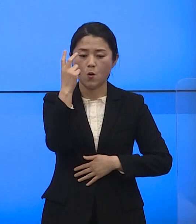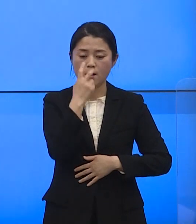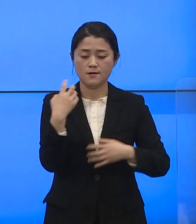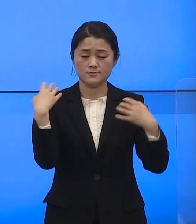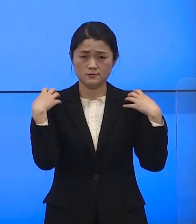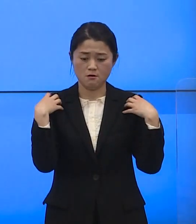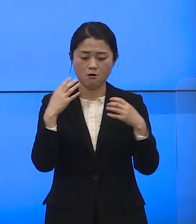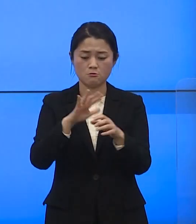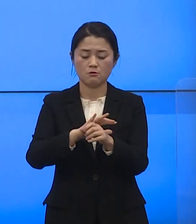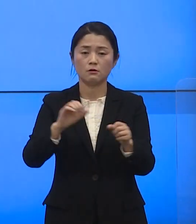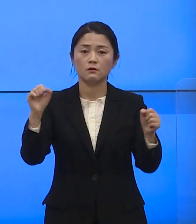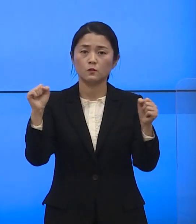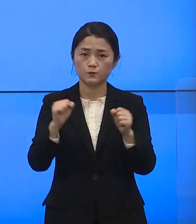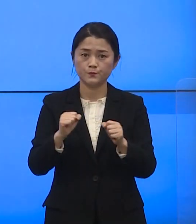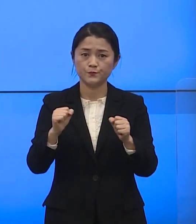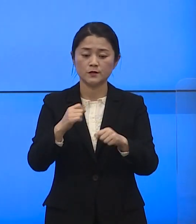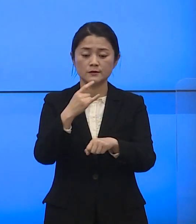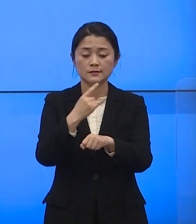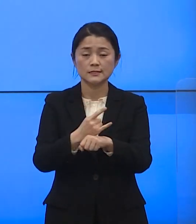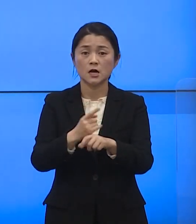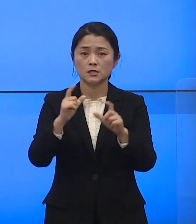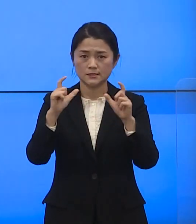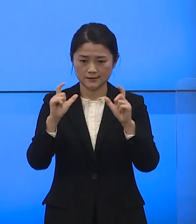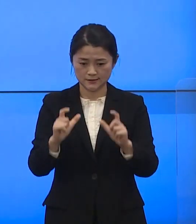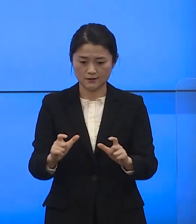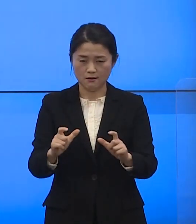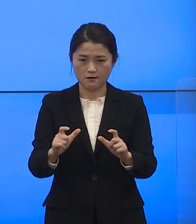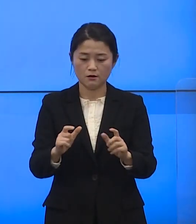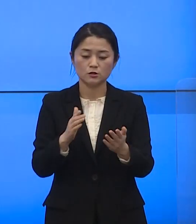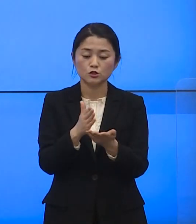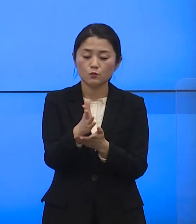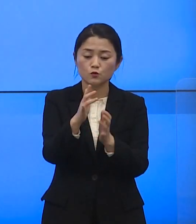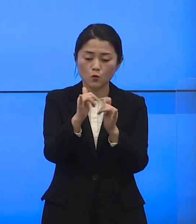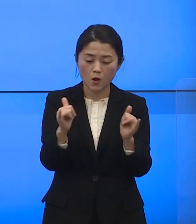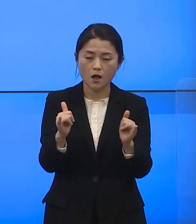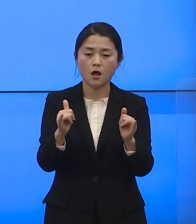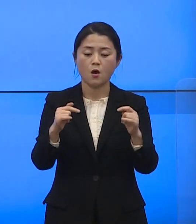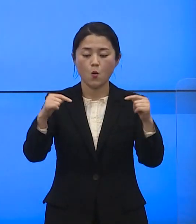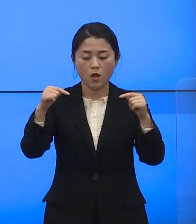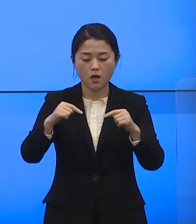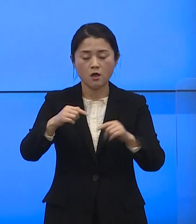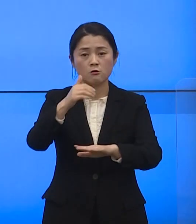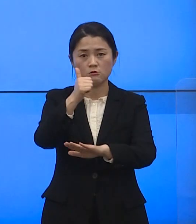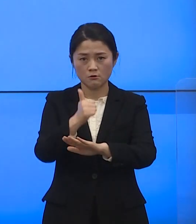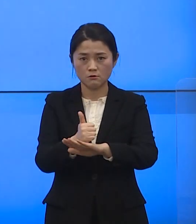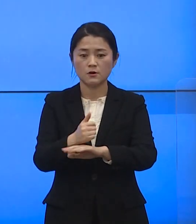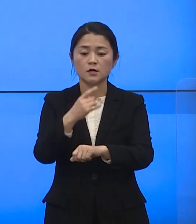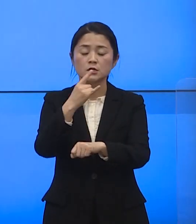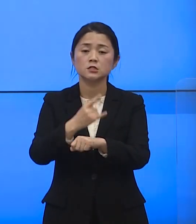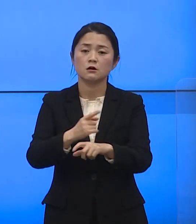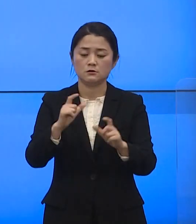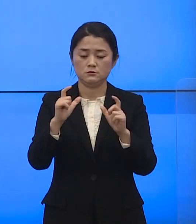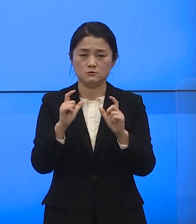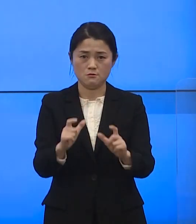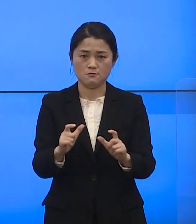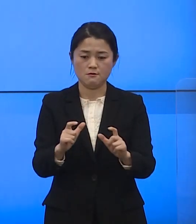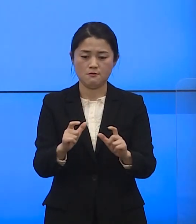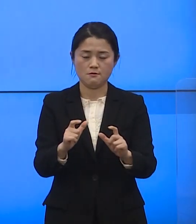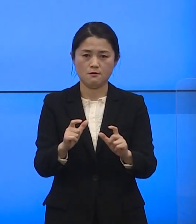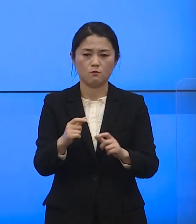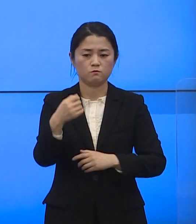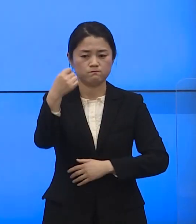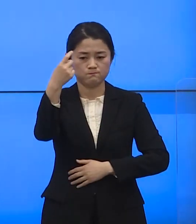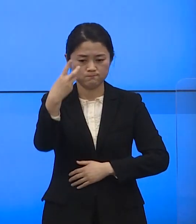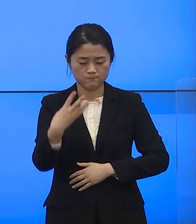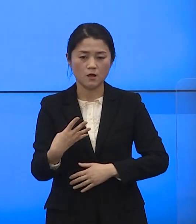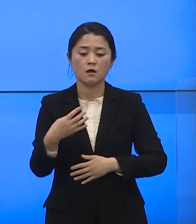경상북도 의성군의 전문가 연석회의 결과 의성군에서는 다음과